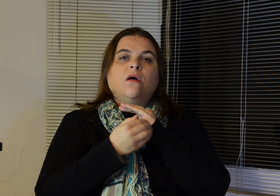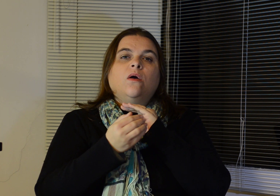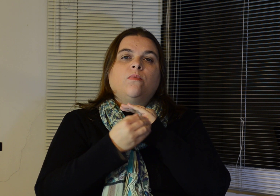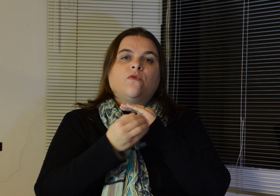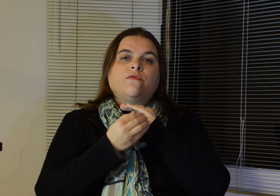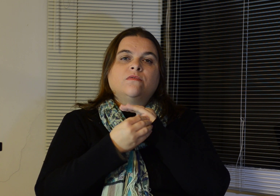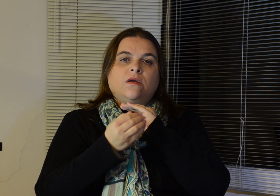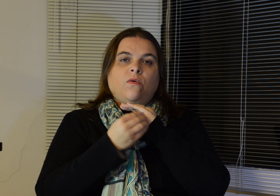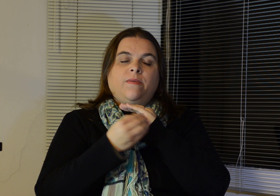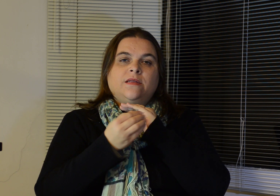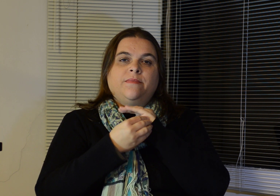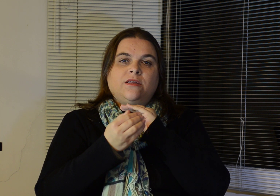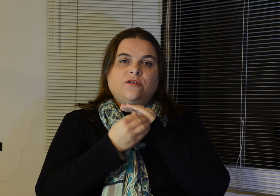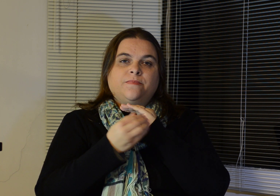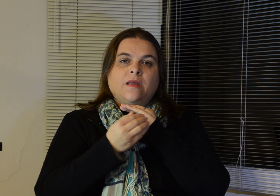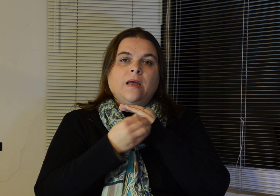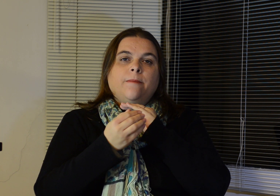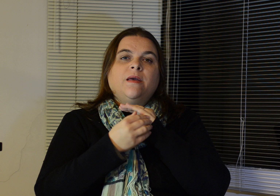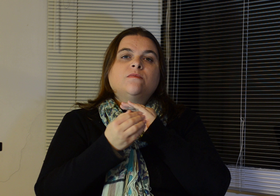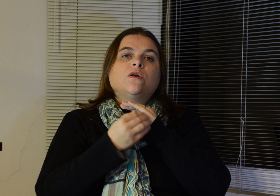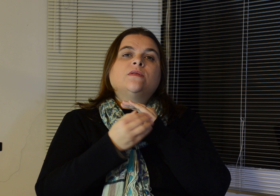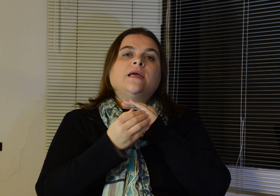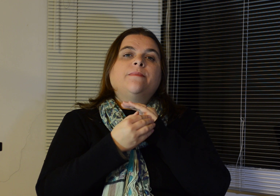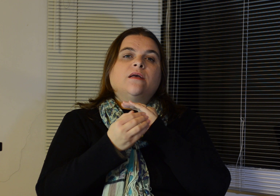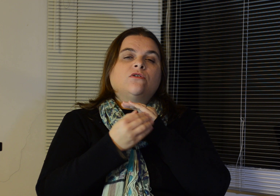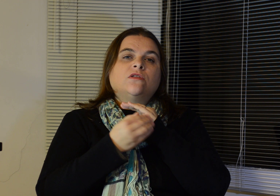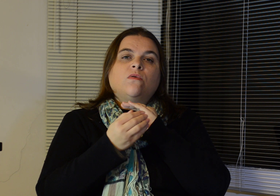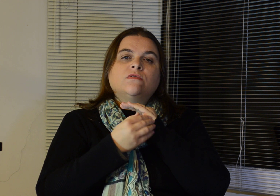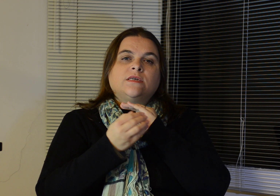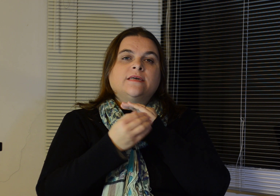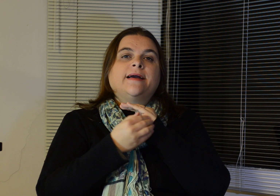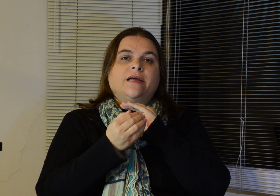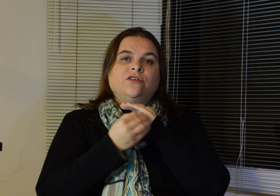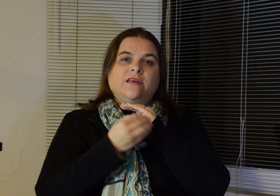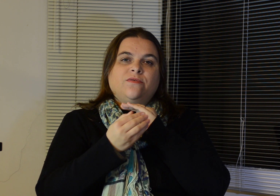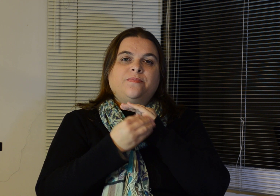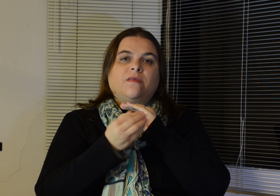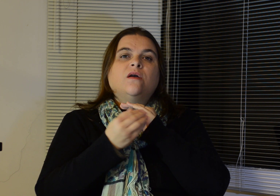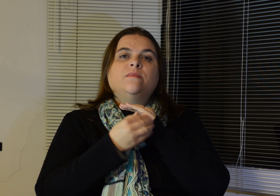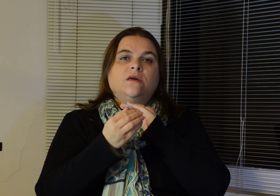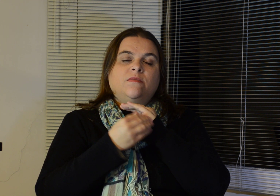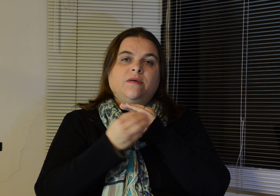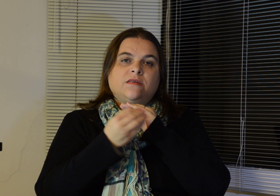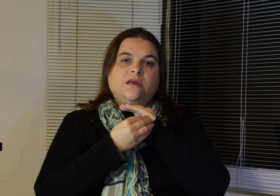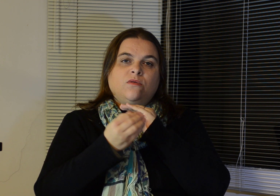profunda e completamente. Mesmo que eu tenha medo de não conseguir ganhar dinheiro, eu me amo e me aceito